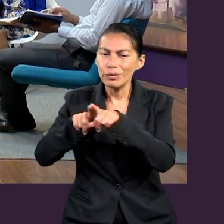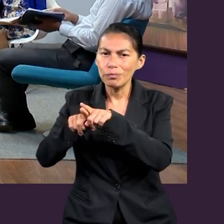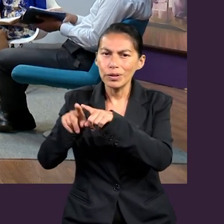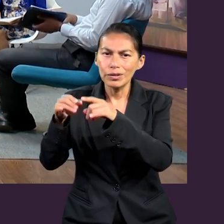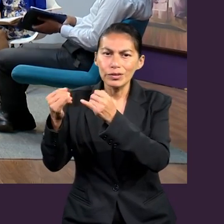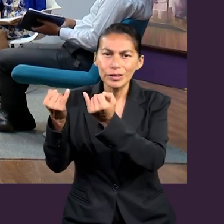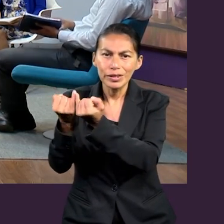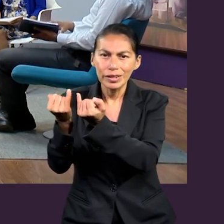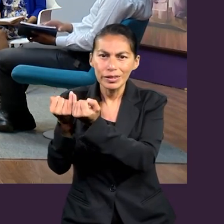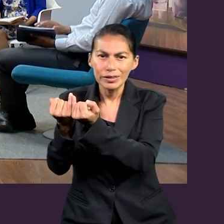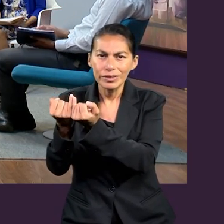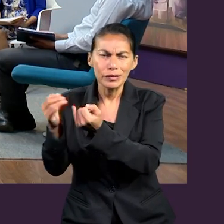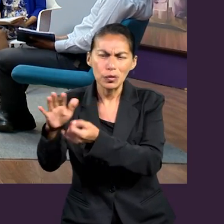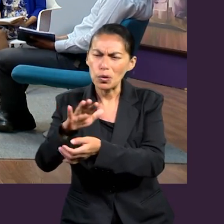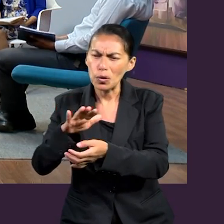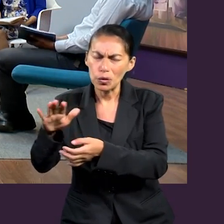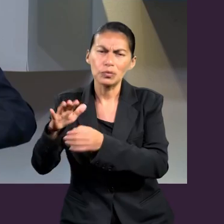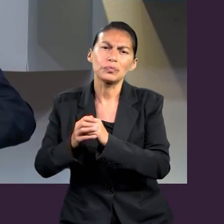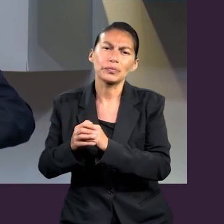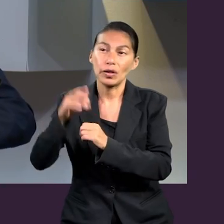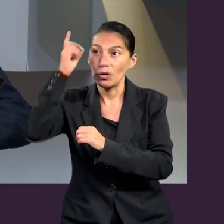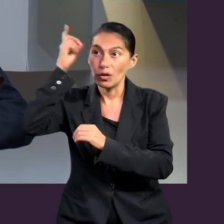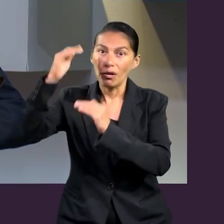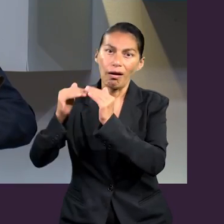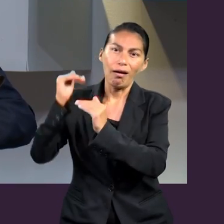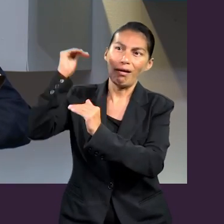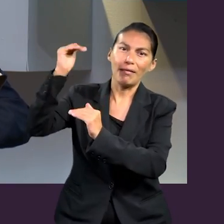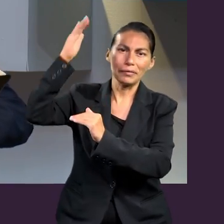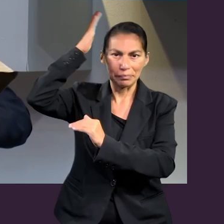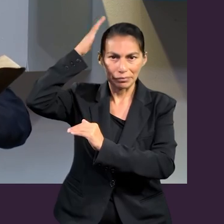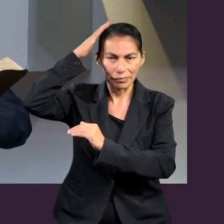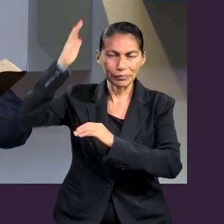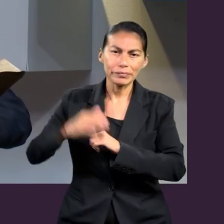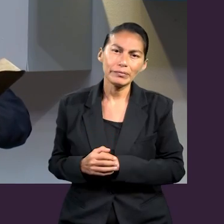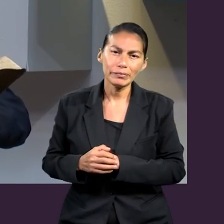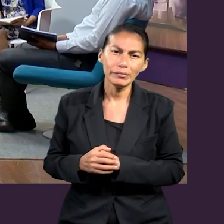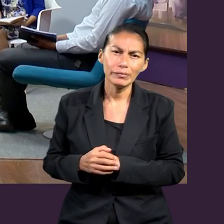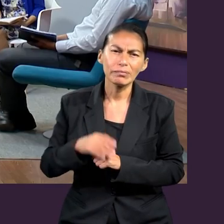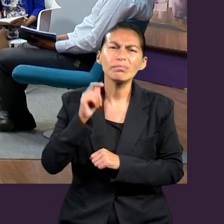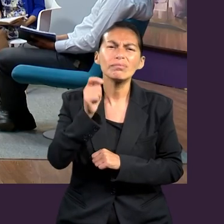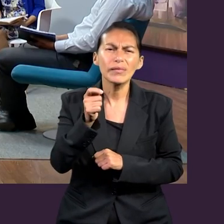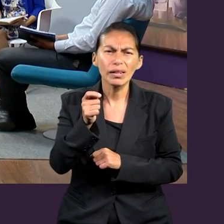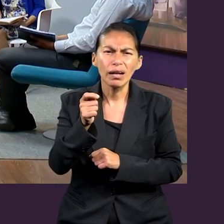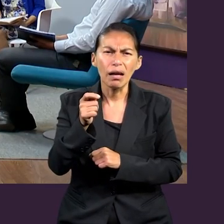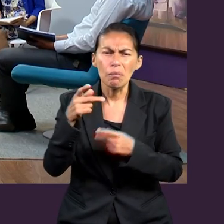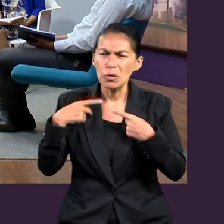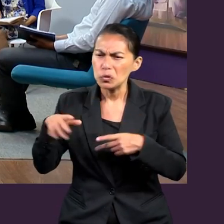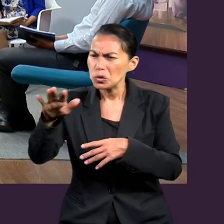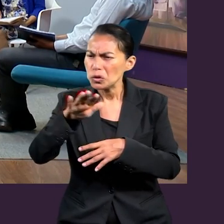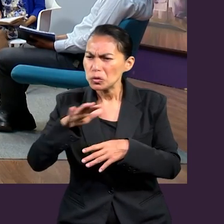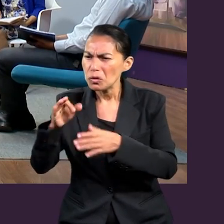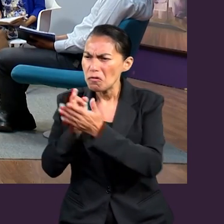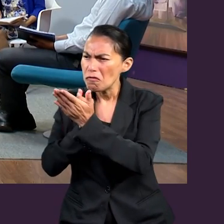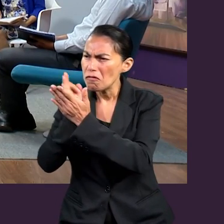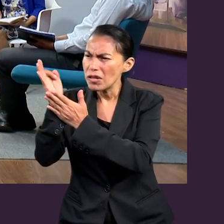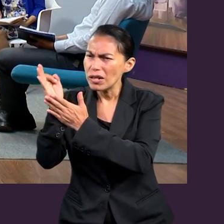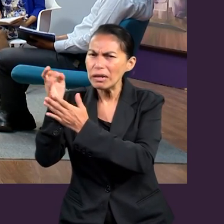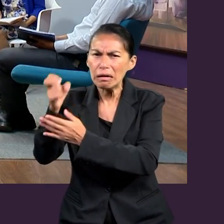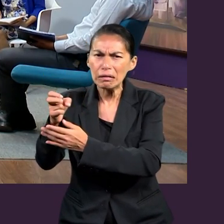¿Qué implicaciones tiene eso para nosotros? Yael, me gustaría que tú nos dijeras, ¿qué implicaciones tiene el hecho para los miembros de la iglesia saber que